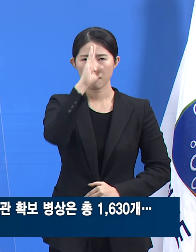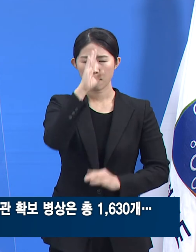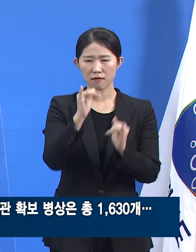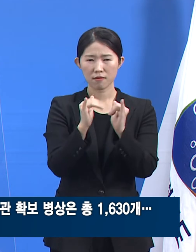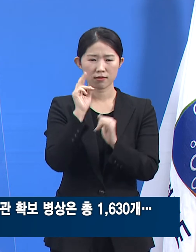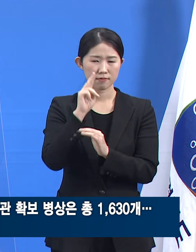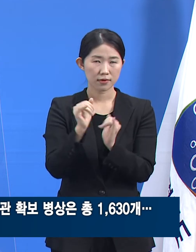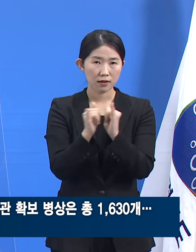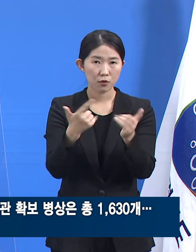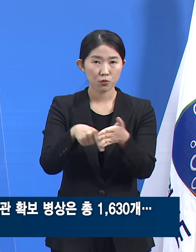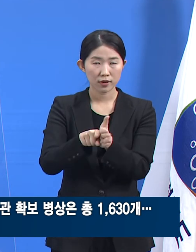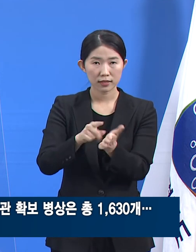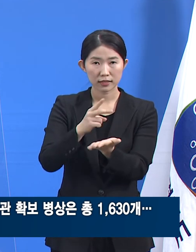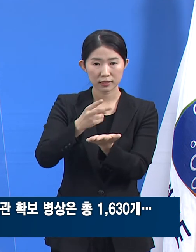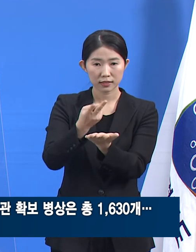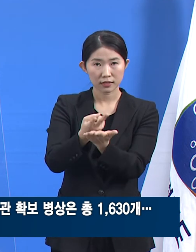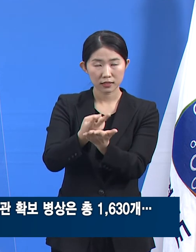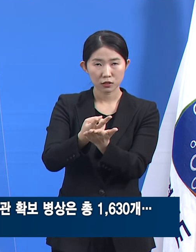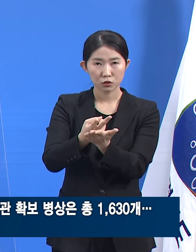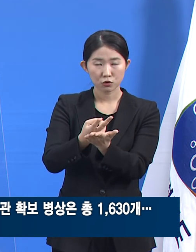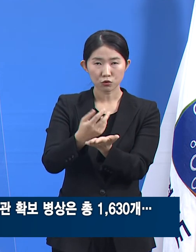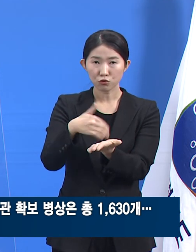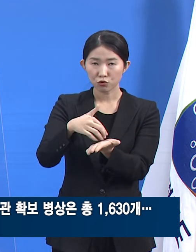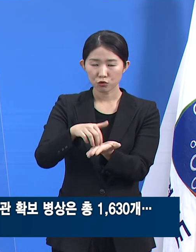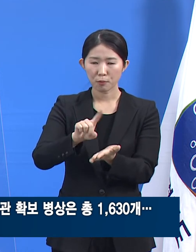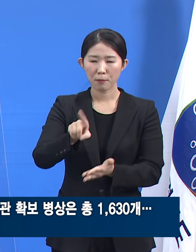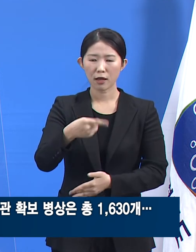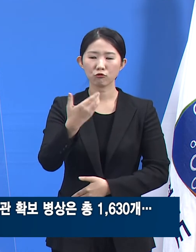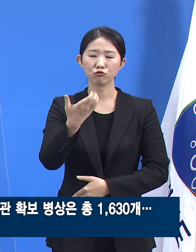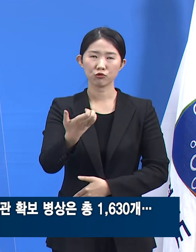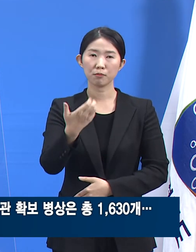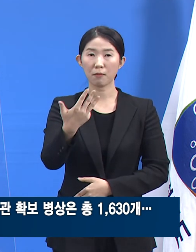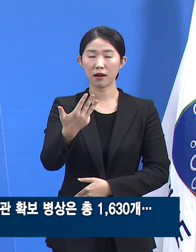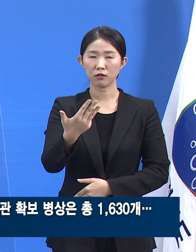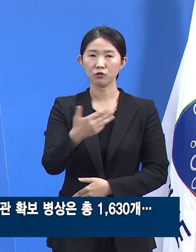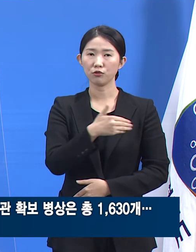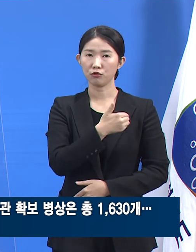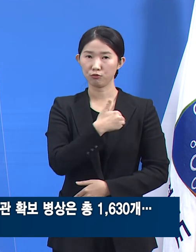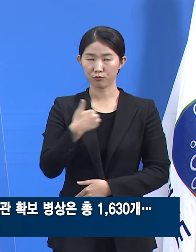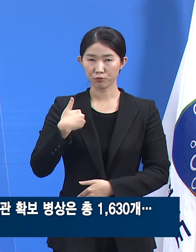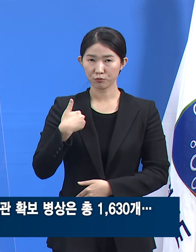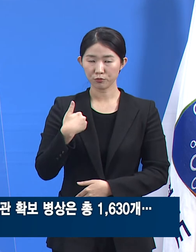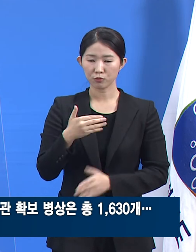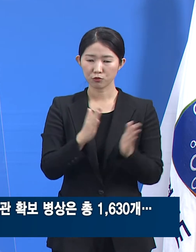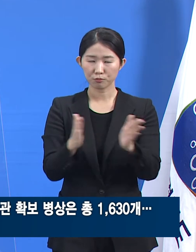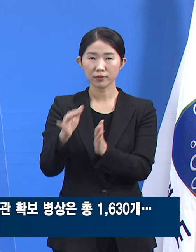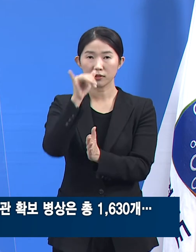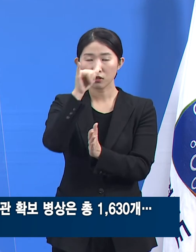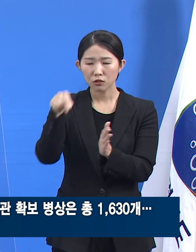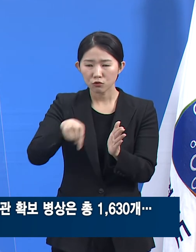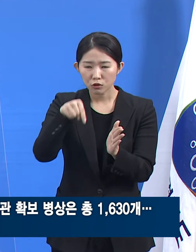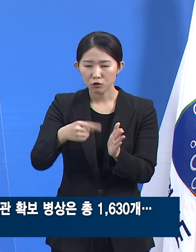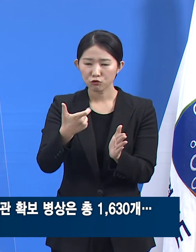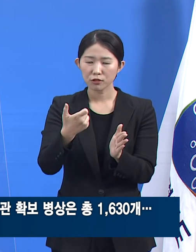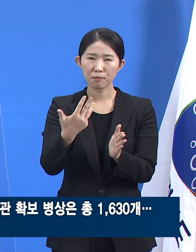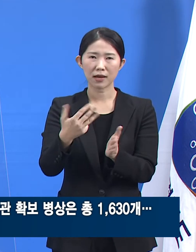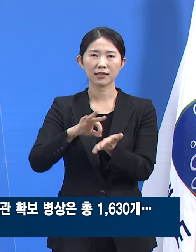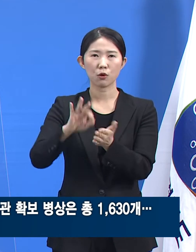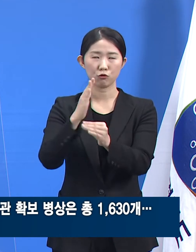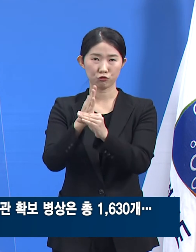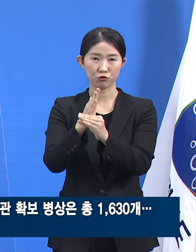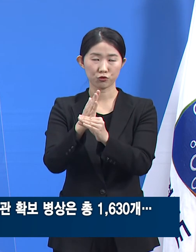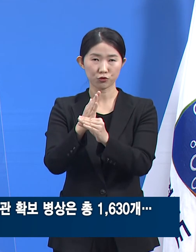병상은 총 198병상을 확보하였으며 이 중 68개를 사용하고 있습니다. 현재 가동률은